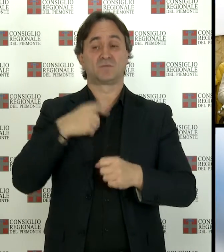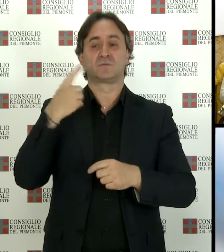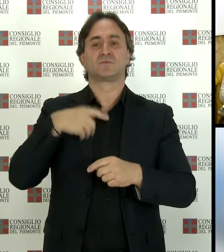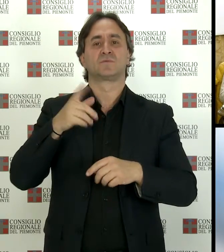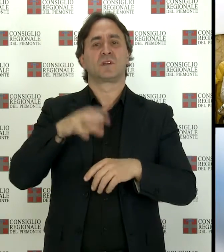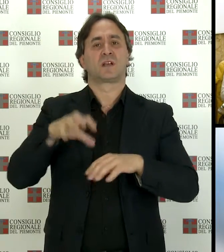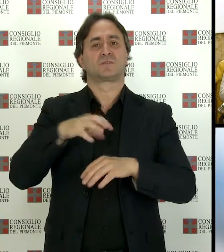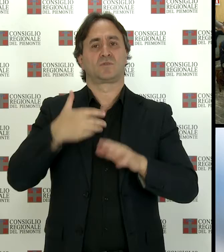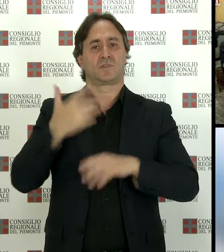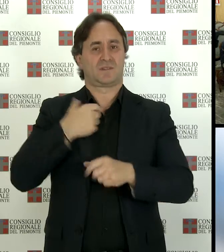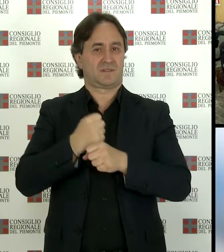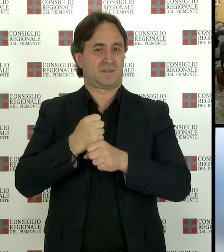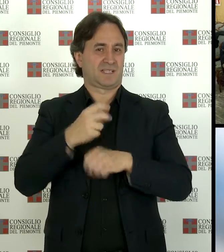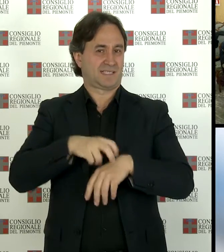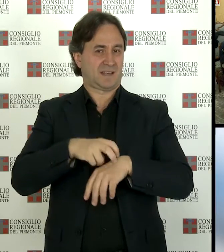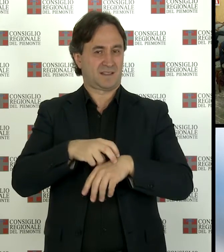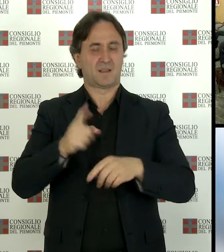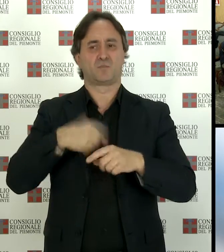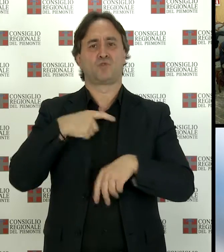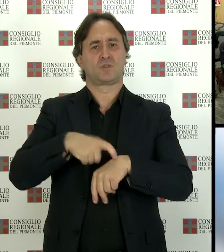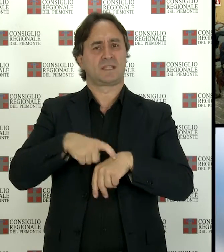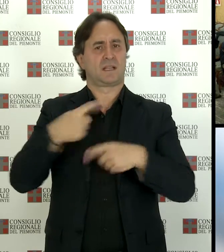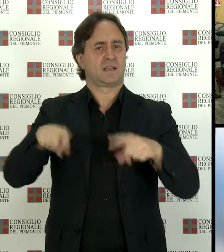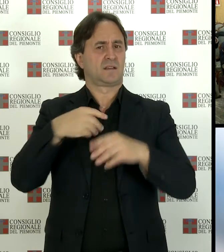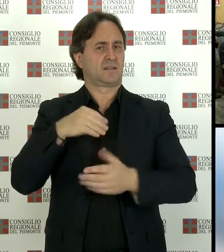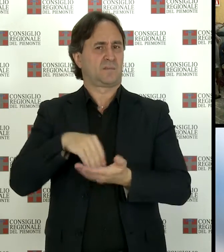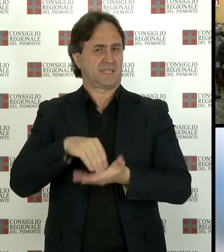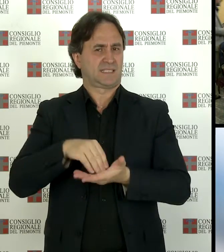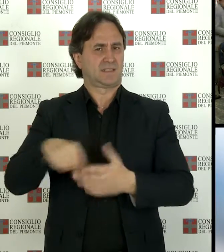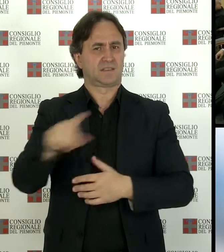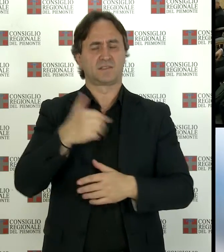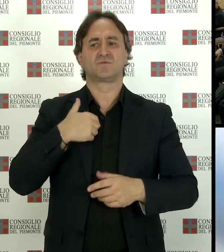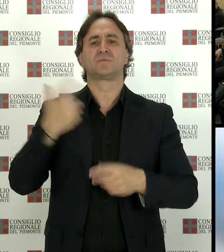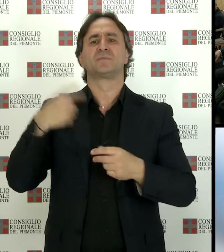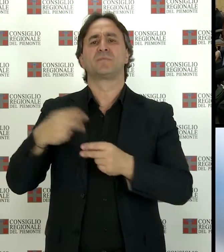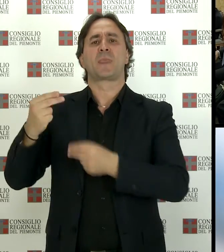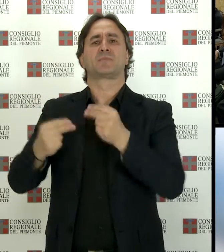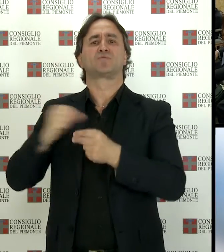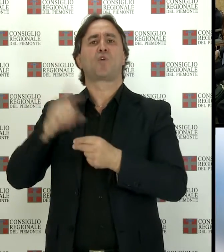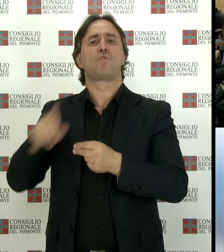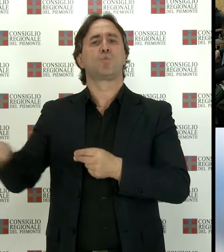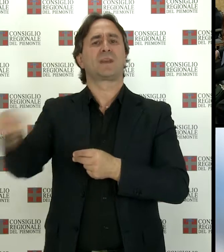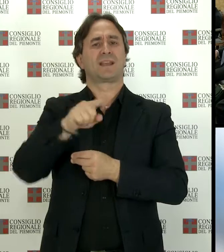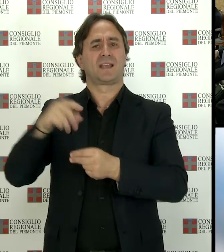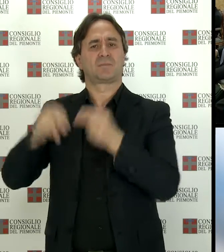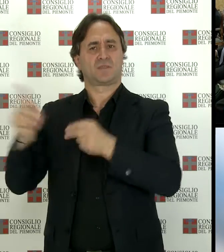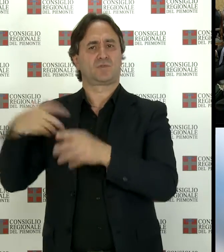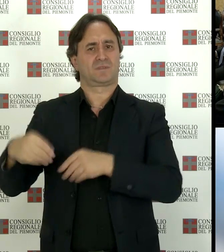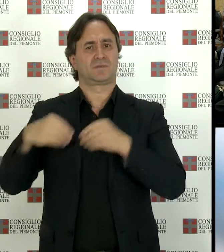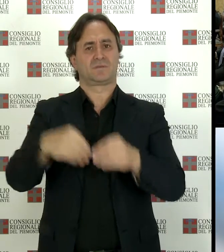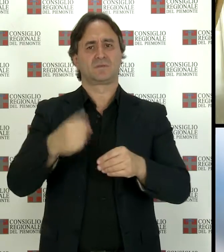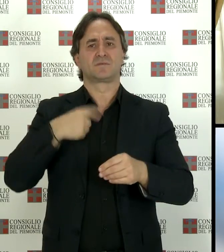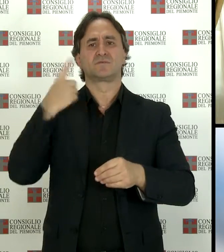sanità, presenti numerosi consiglieri, hanno ricevuto alcuni amministratori comunali che sostengono la candidatura dell'area industriale